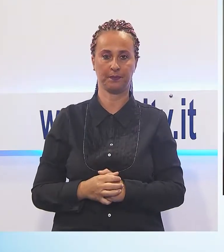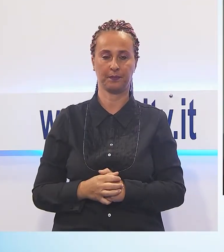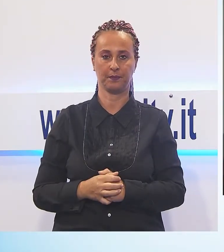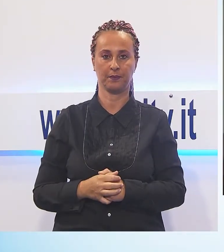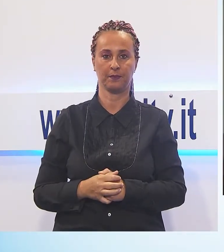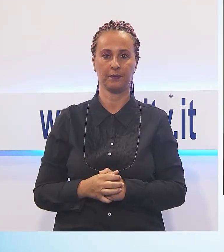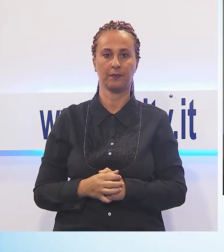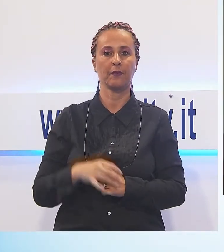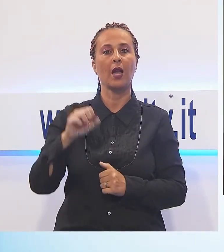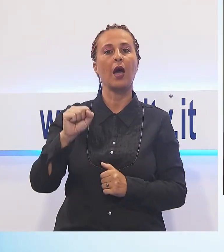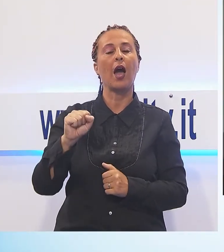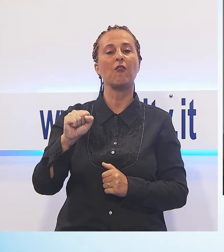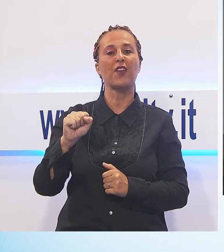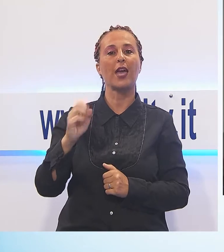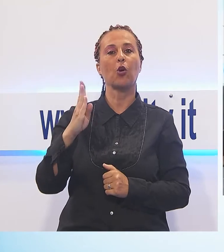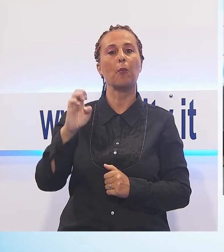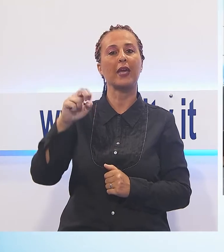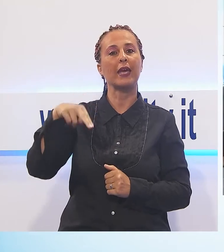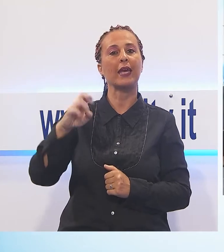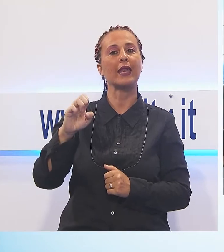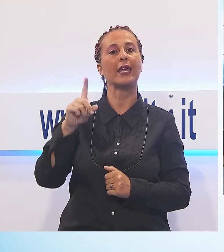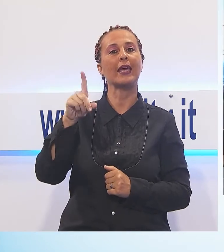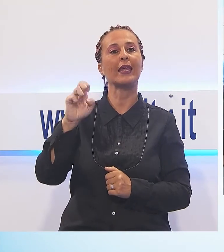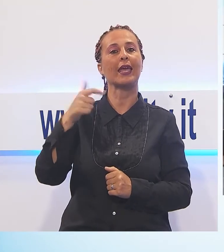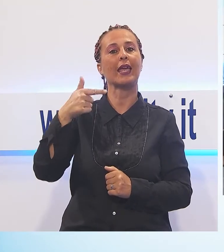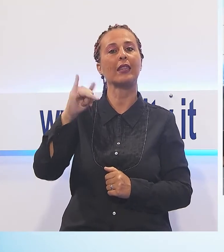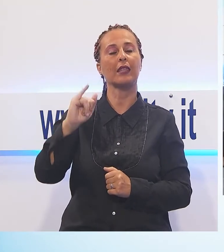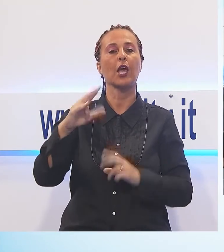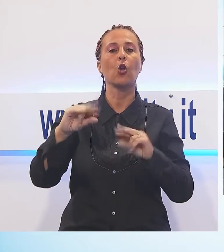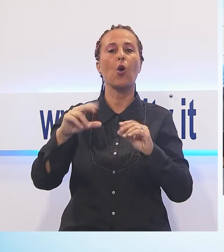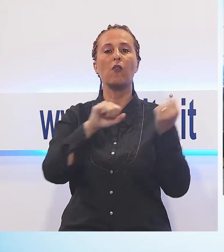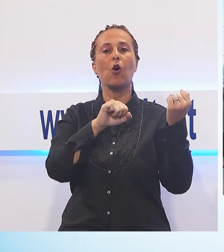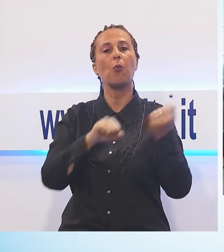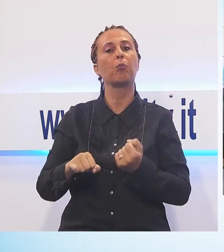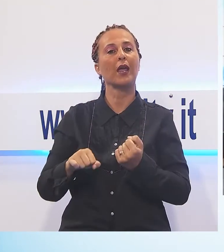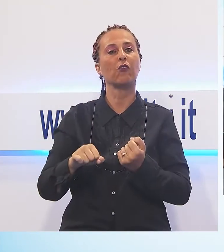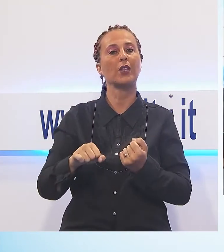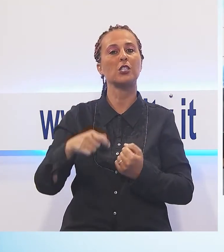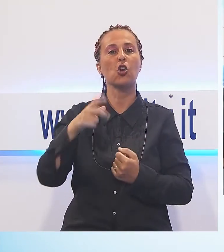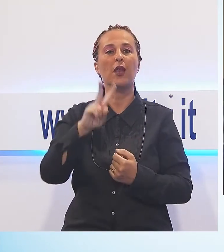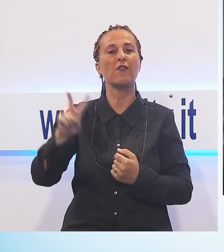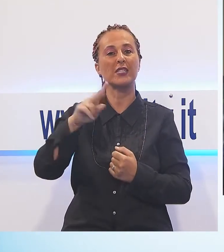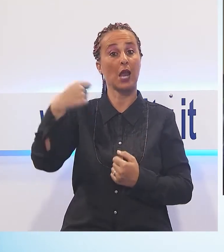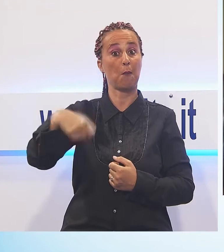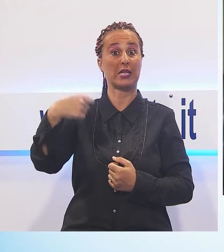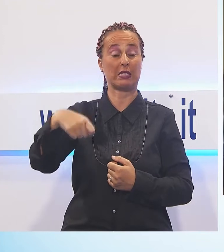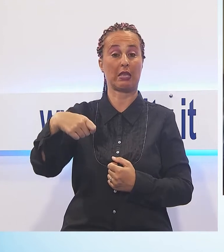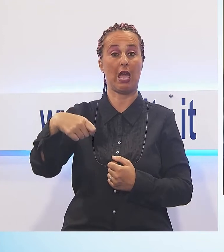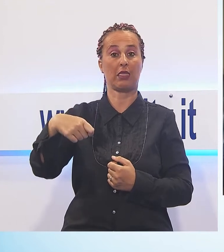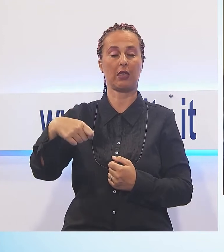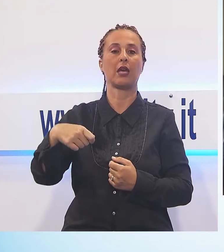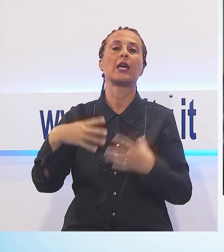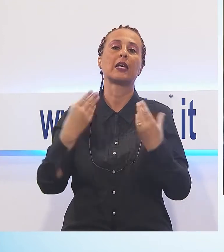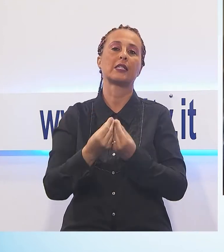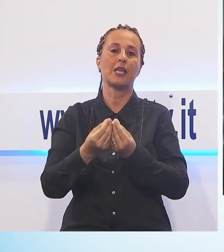E' Alfredo Benedetti, il nuovo presidente della Fondazione Versiliana, il sindaco Giovannetti ha ufficializzato le nomini del nuovo CdA